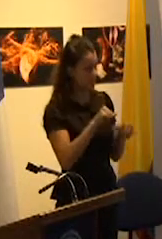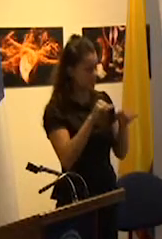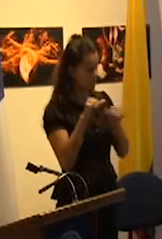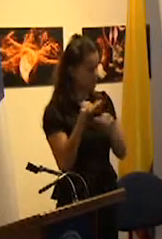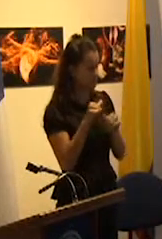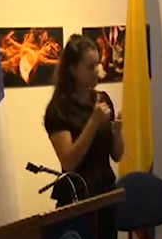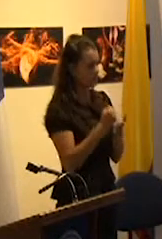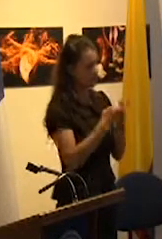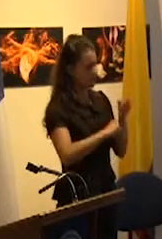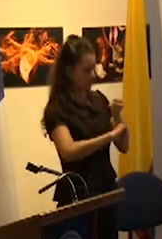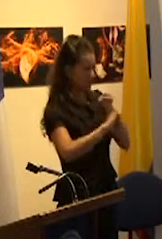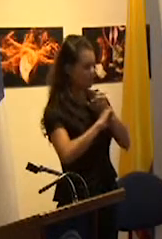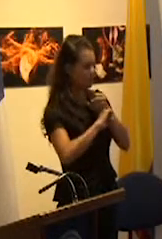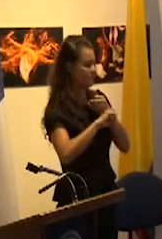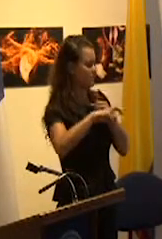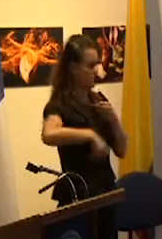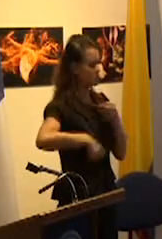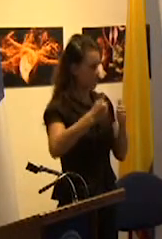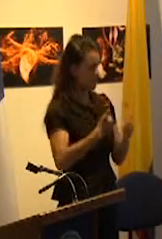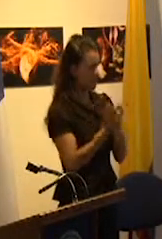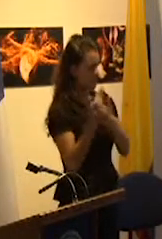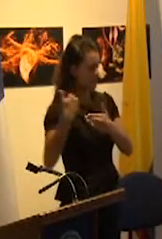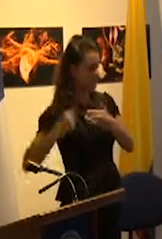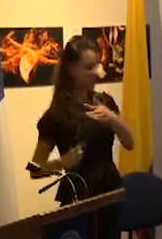escuela republicana original